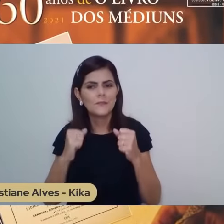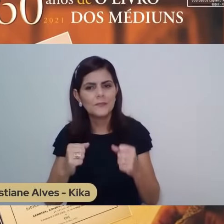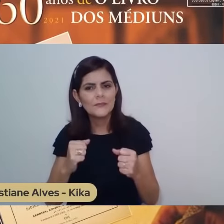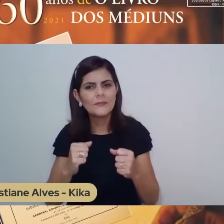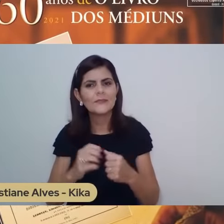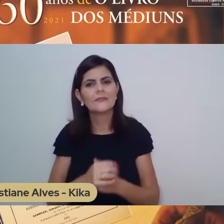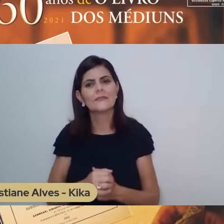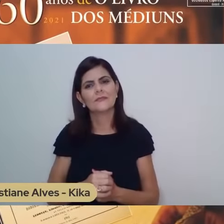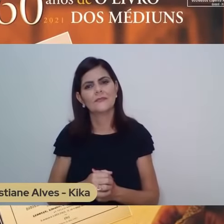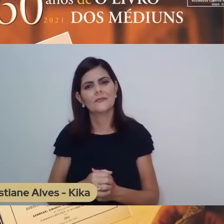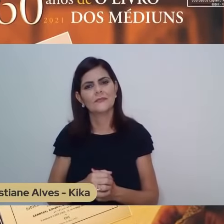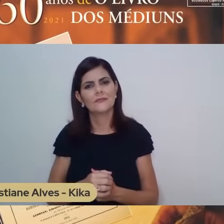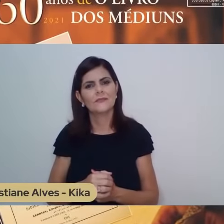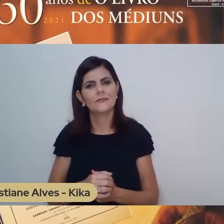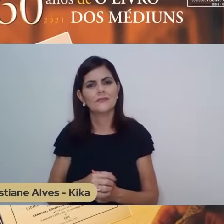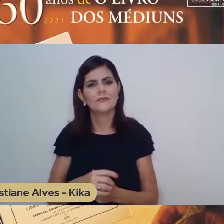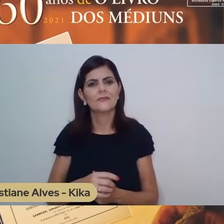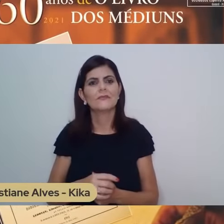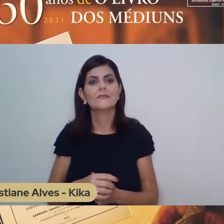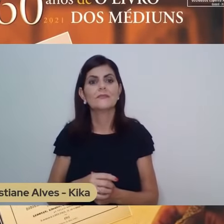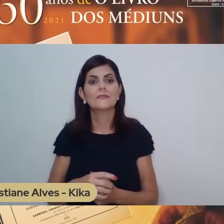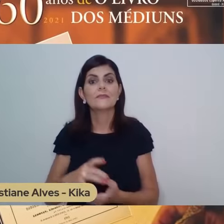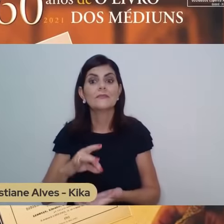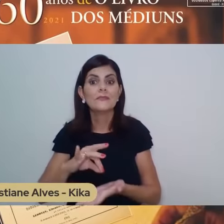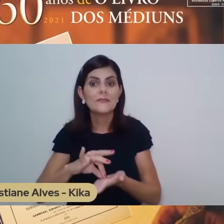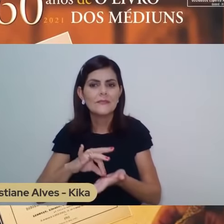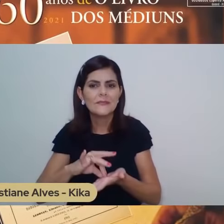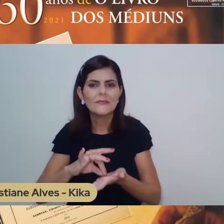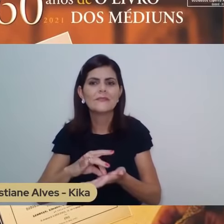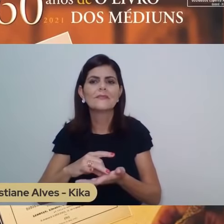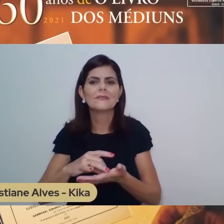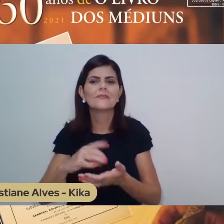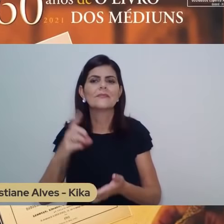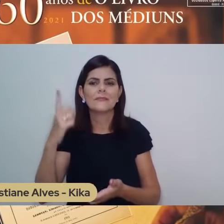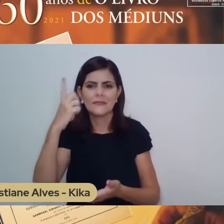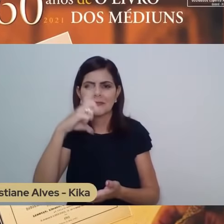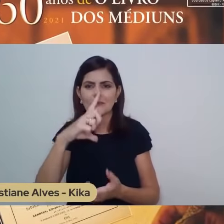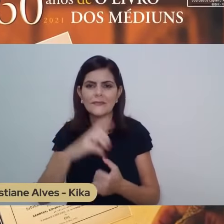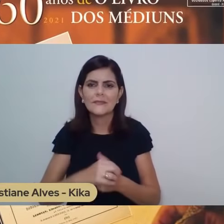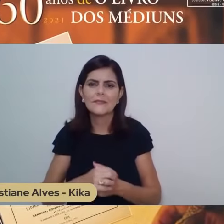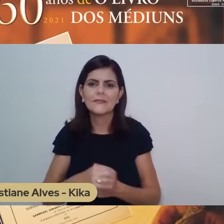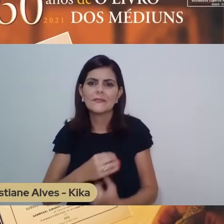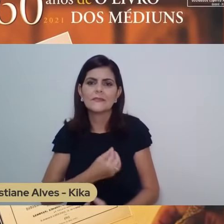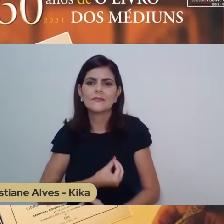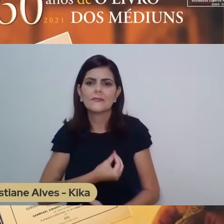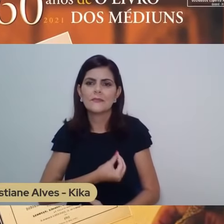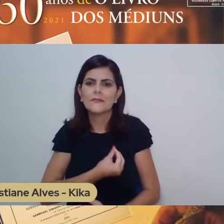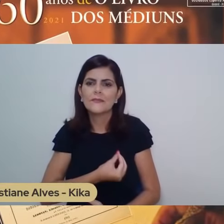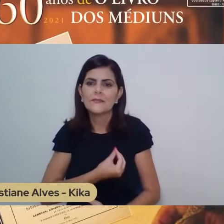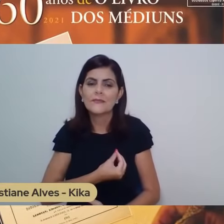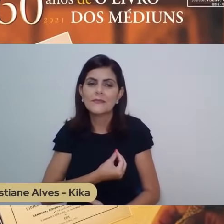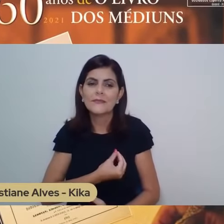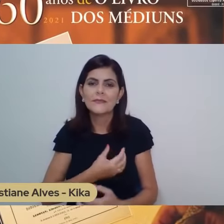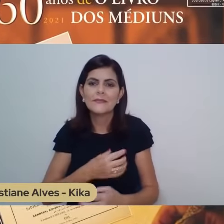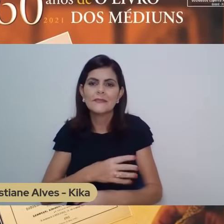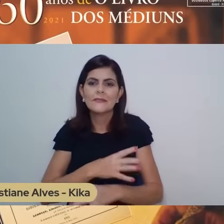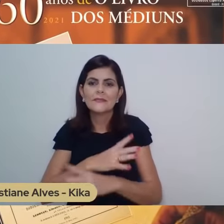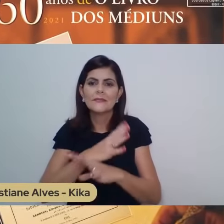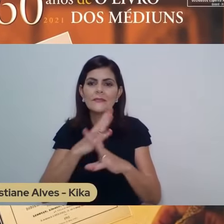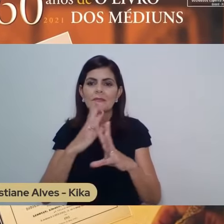perseverança, com boa vontade e sobrepondo-se a eles. Uma vida interior, então, que transborda,